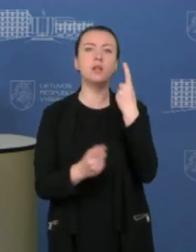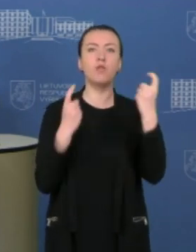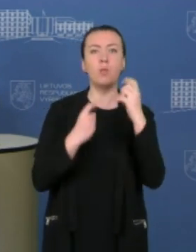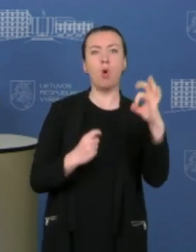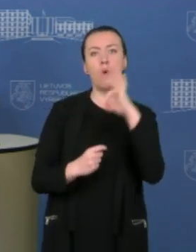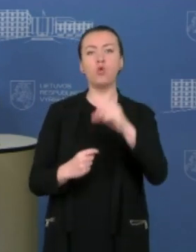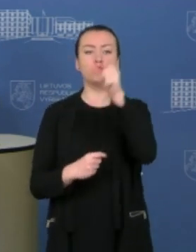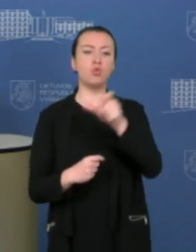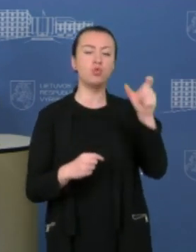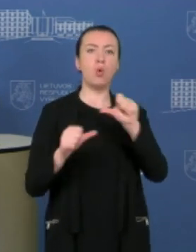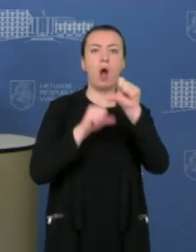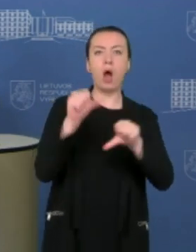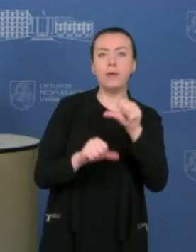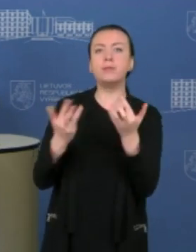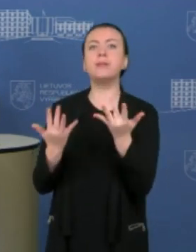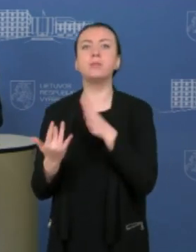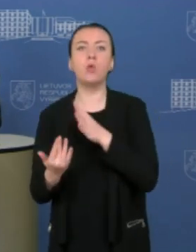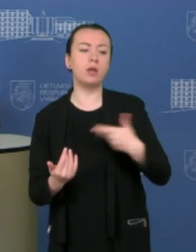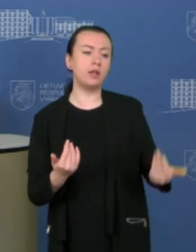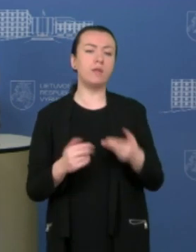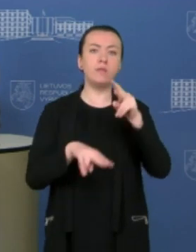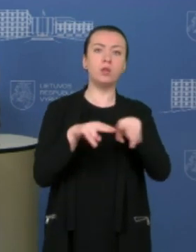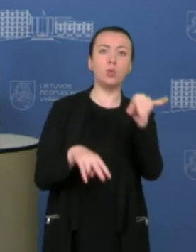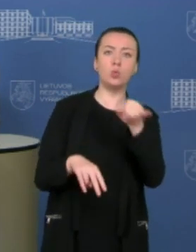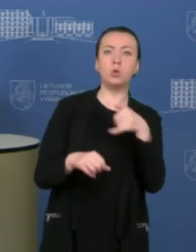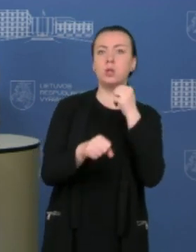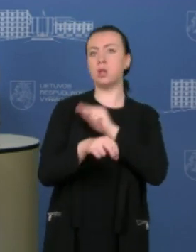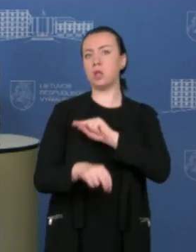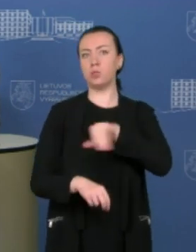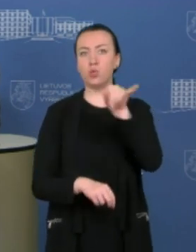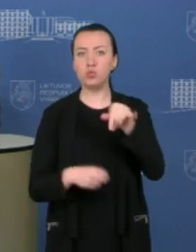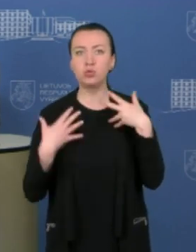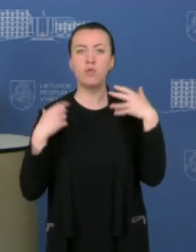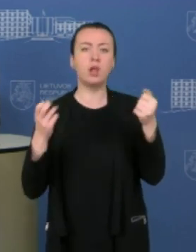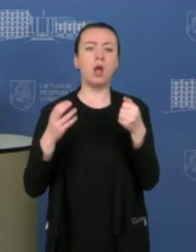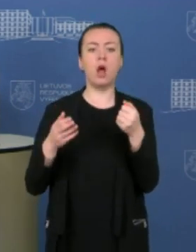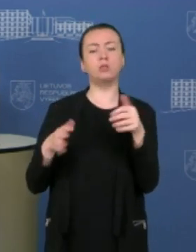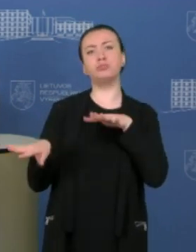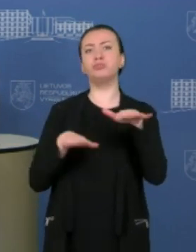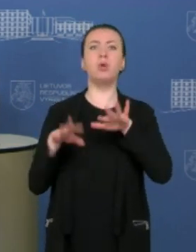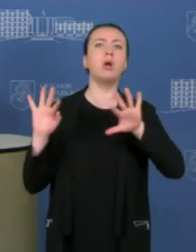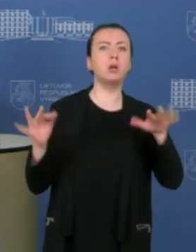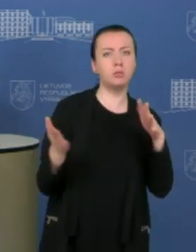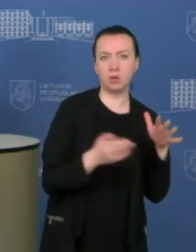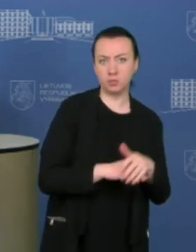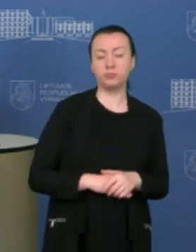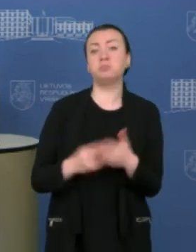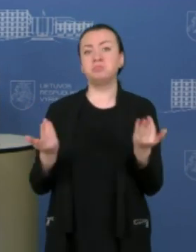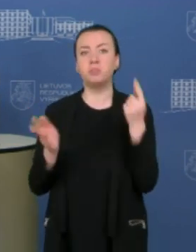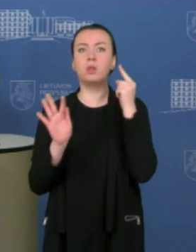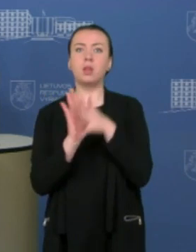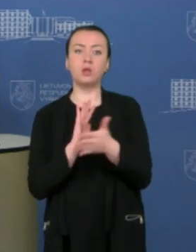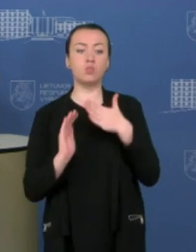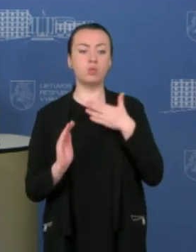žmonių amžių, gyvenamąją vietą, darbovietę, sveikatos duomenys. Tai reiškia, kad